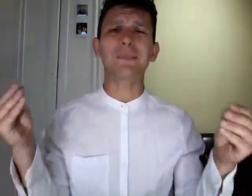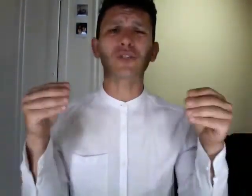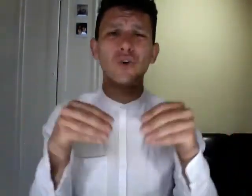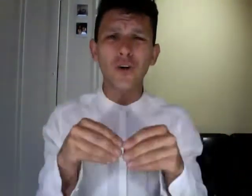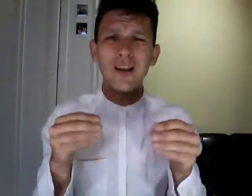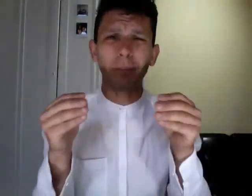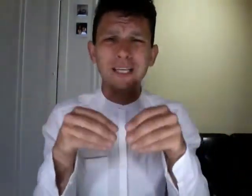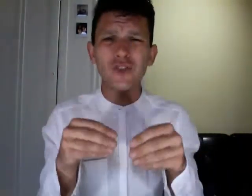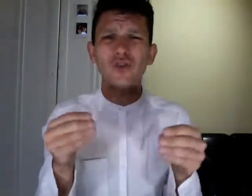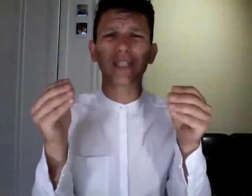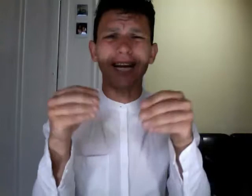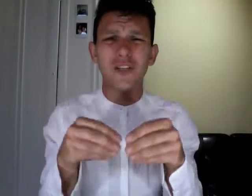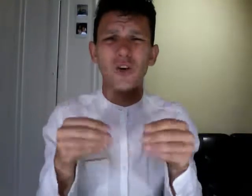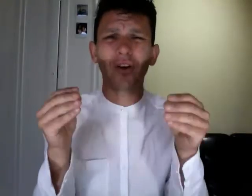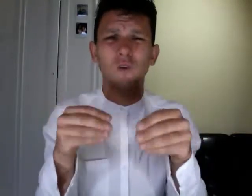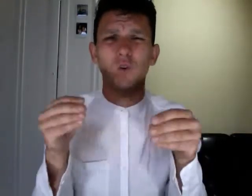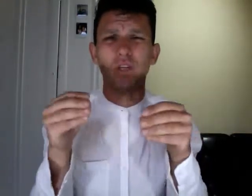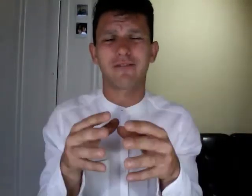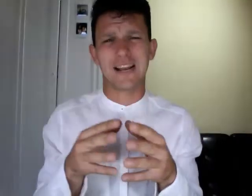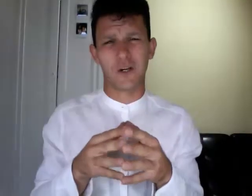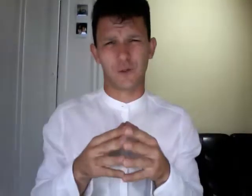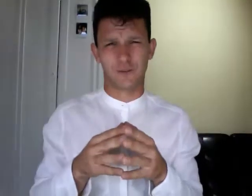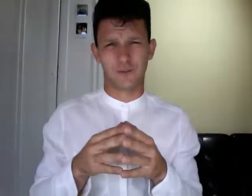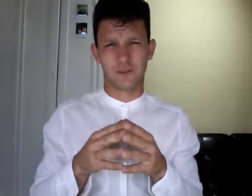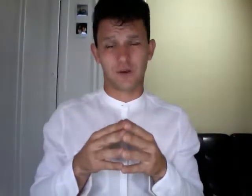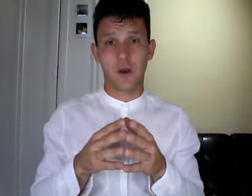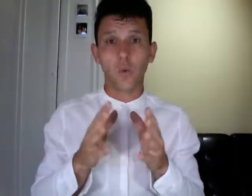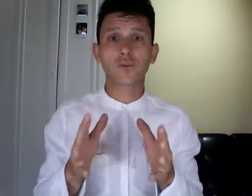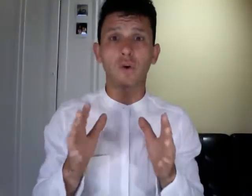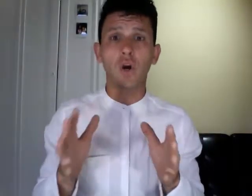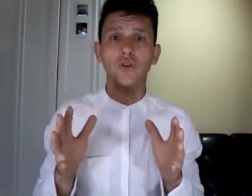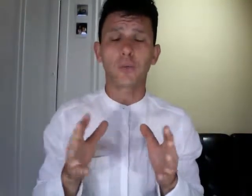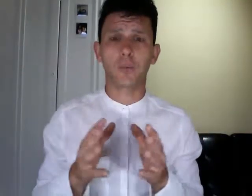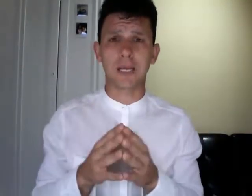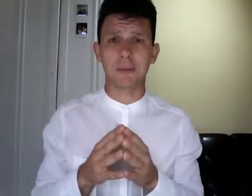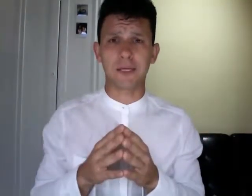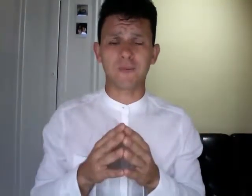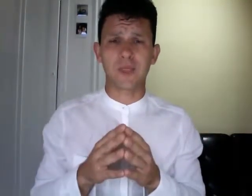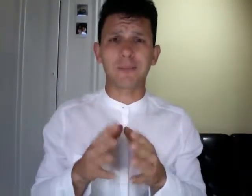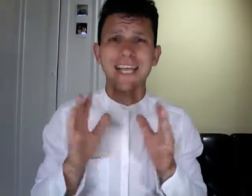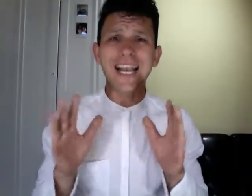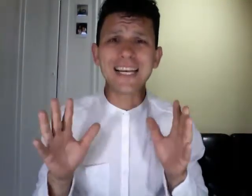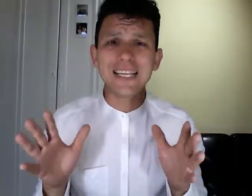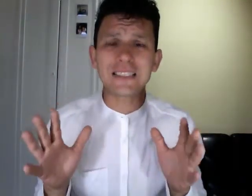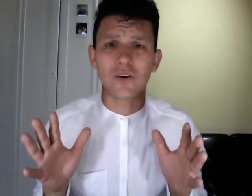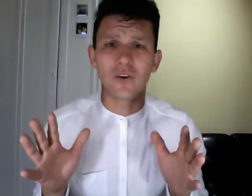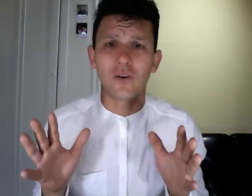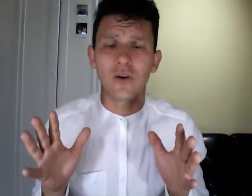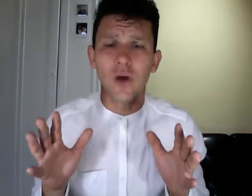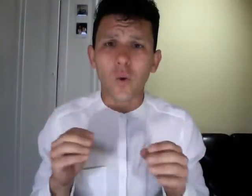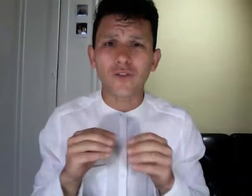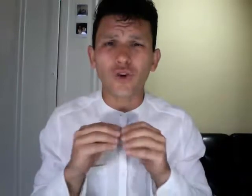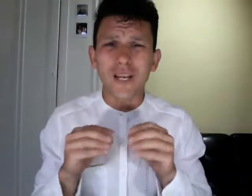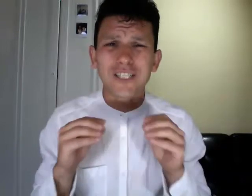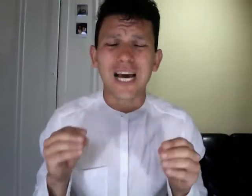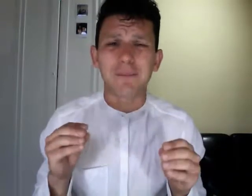persone hanno messo dentro al nostro cervello questo è un grosso problema perché all'inizio quando noi nasciamo